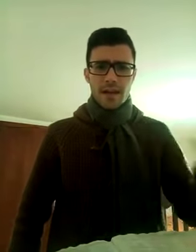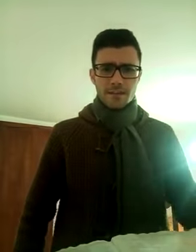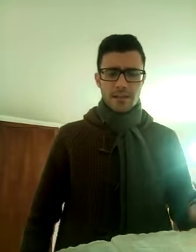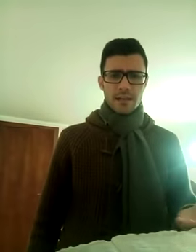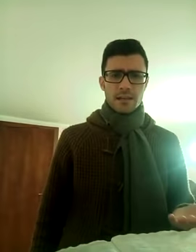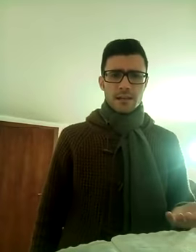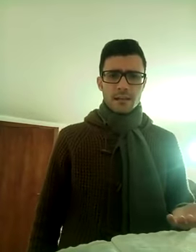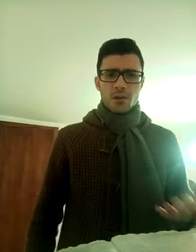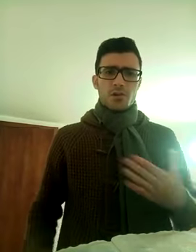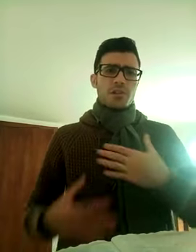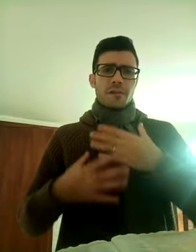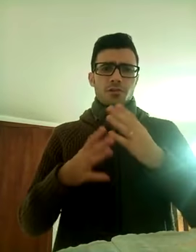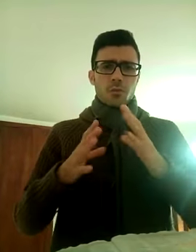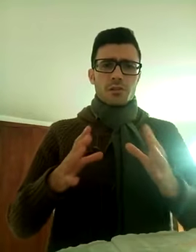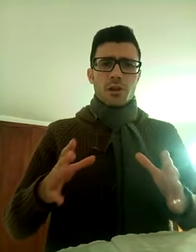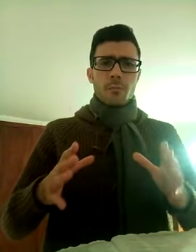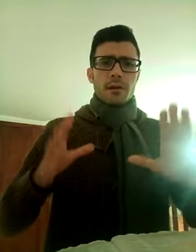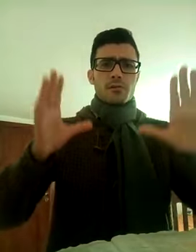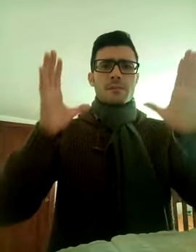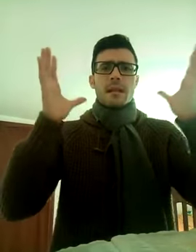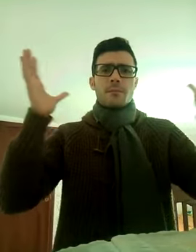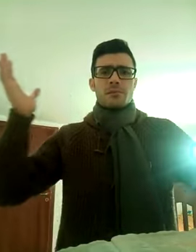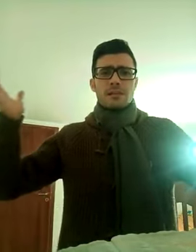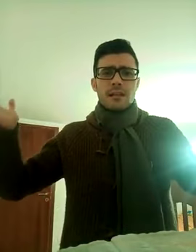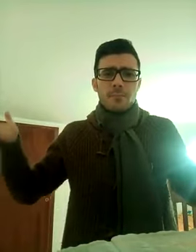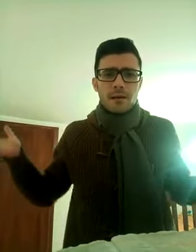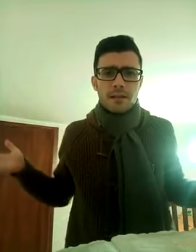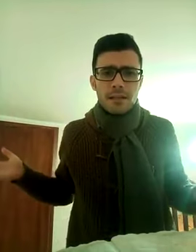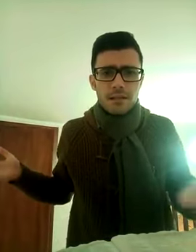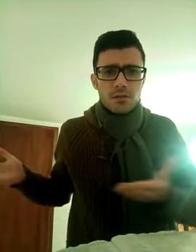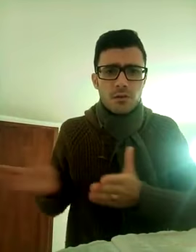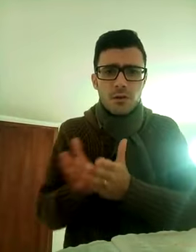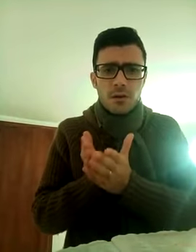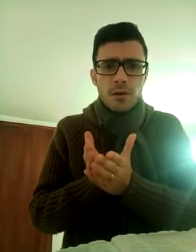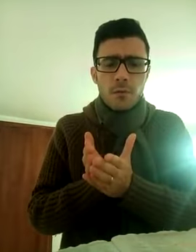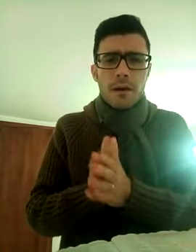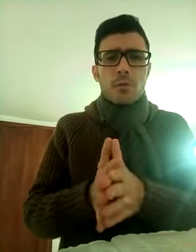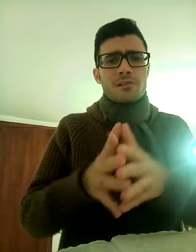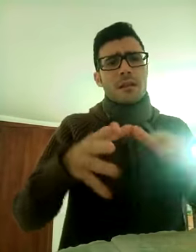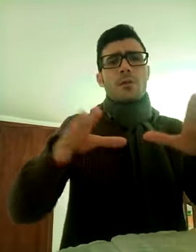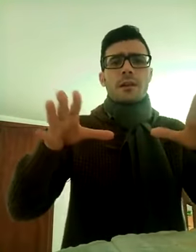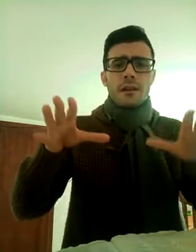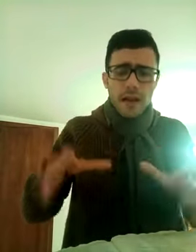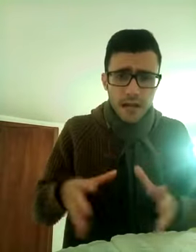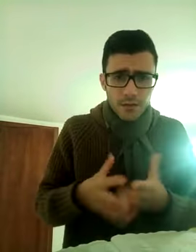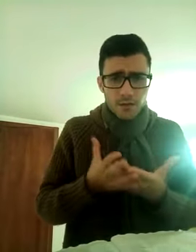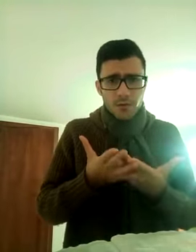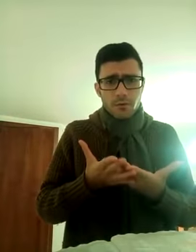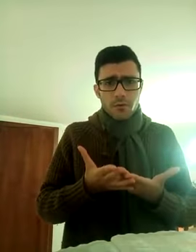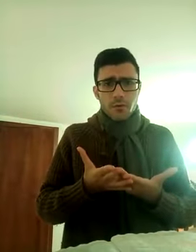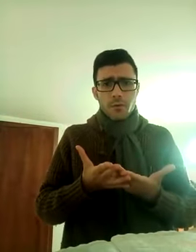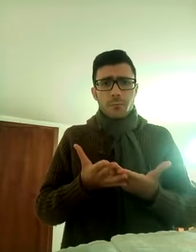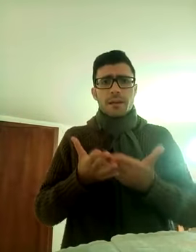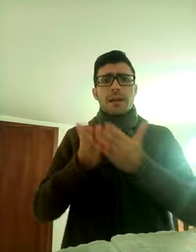venderle, così faccio quest'opera, così me ne posso andare a paradiso, ma questo è un inganno, perché